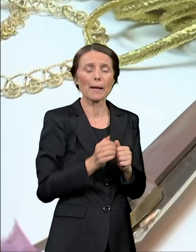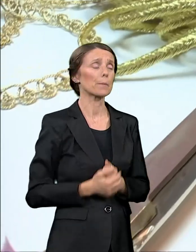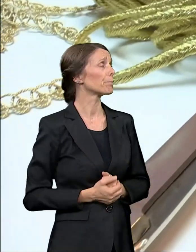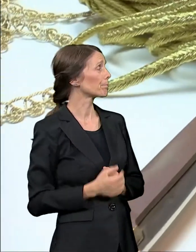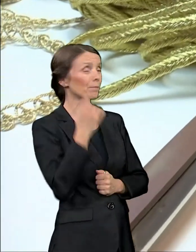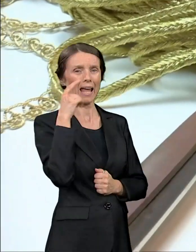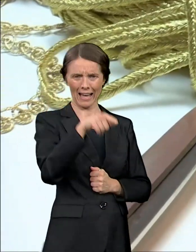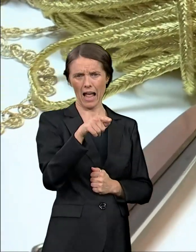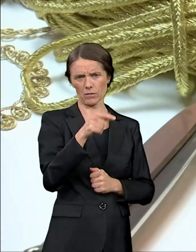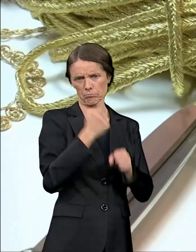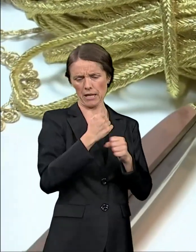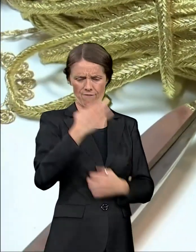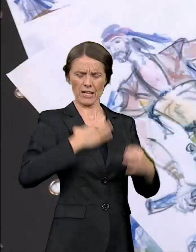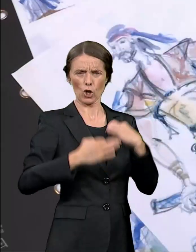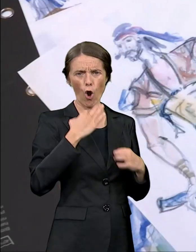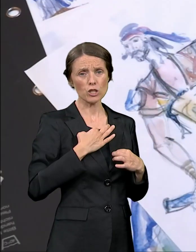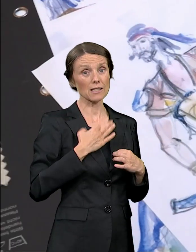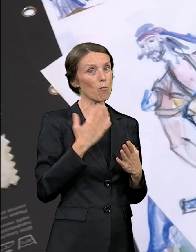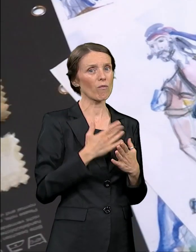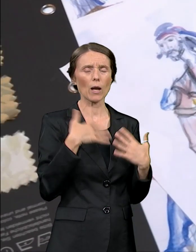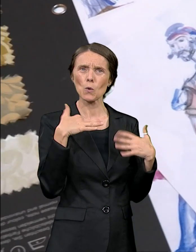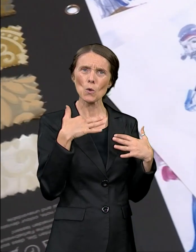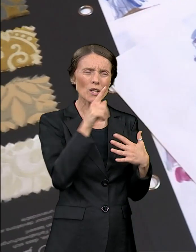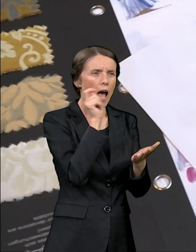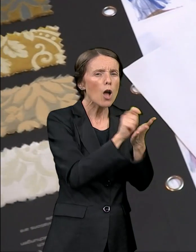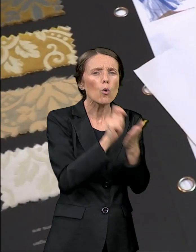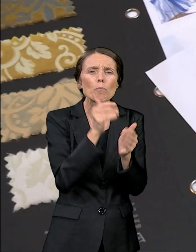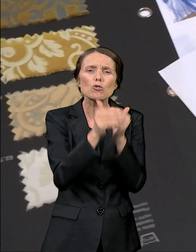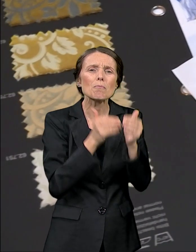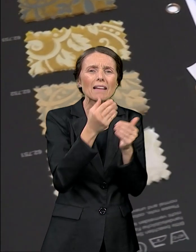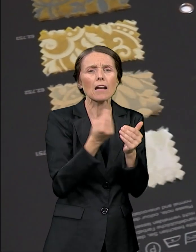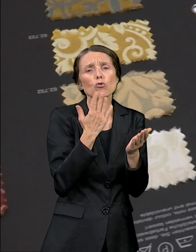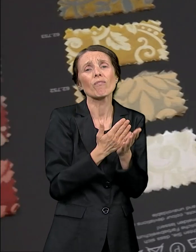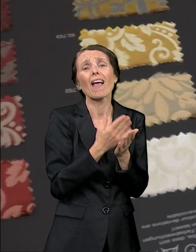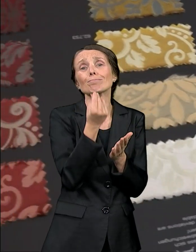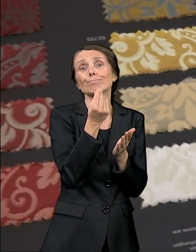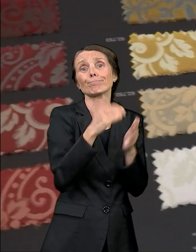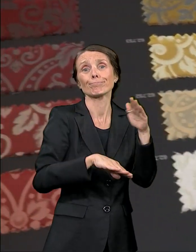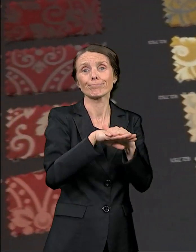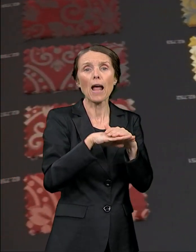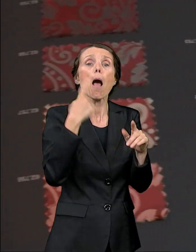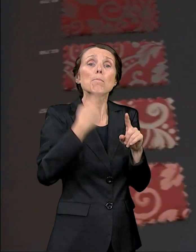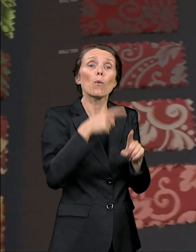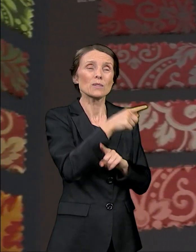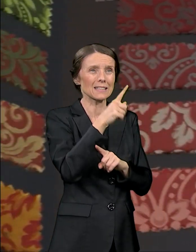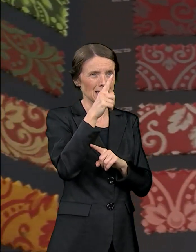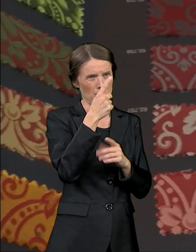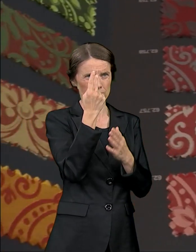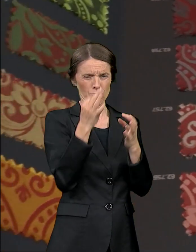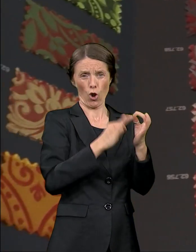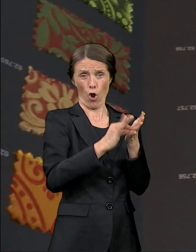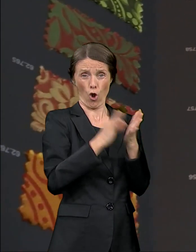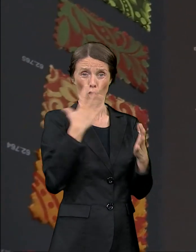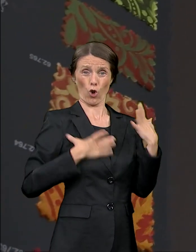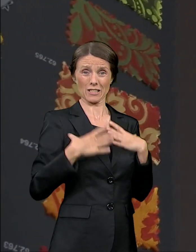ne samo zbog ograničenog budžeta već i vizije kostima koje kostimograf već ima u skicama a potom taj brižljivo odabrani